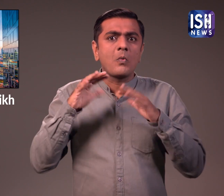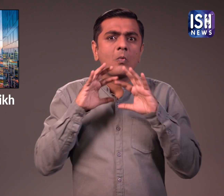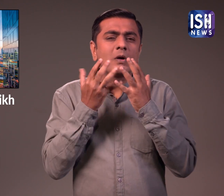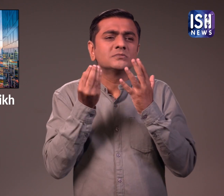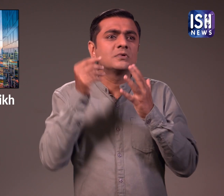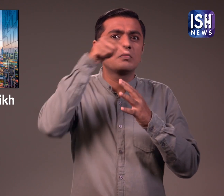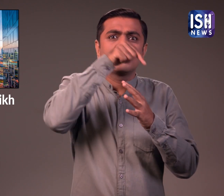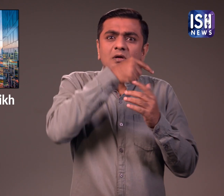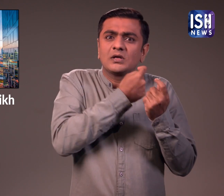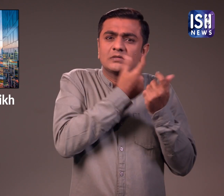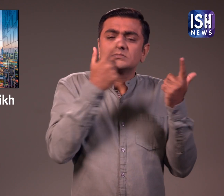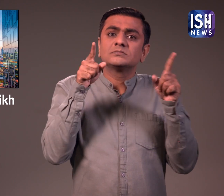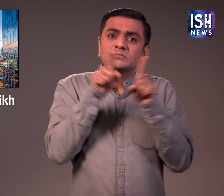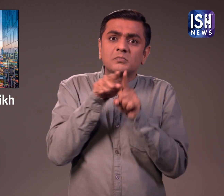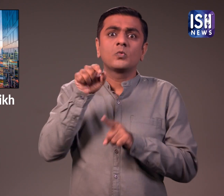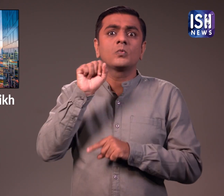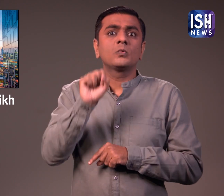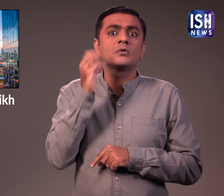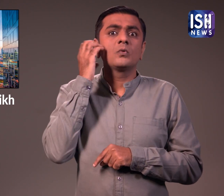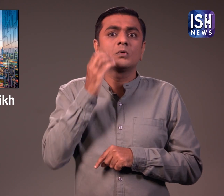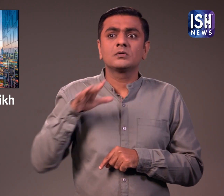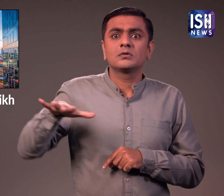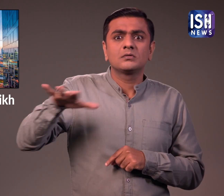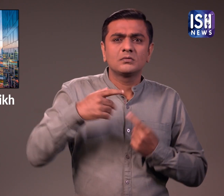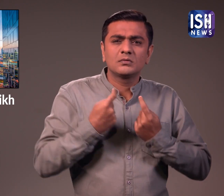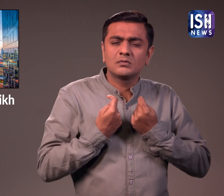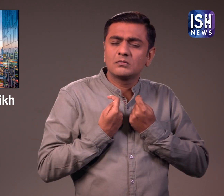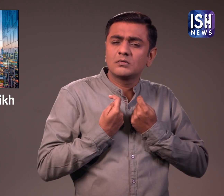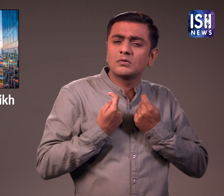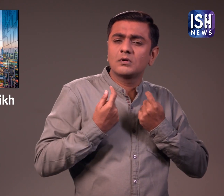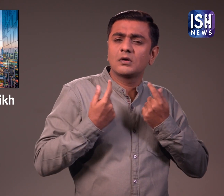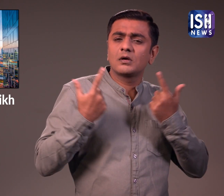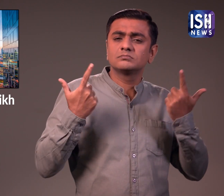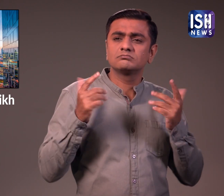और फिर UAE दुनिया के सबसे अमीर देशों में से एक बन गया